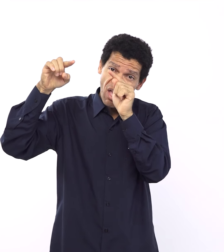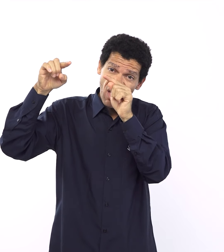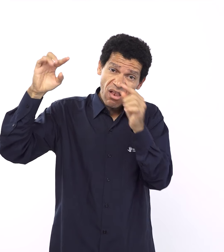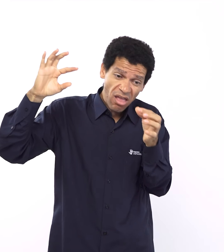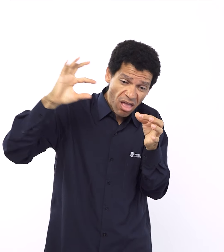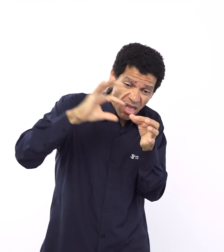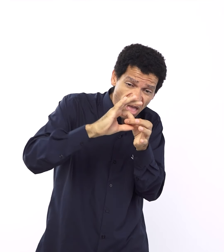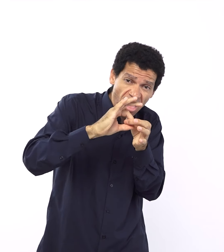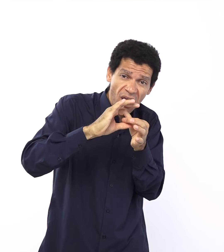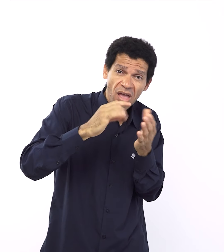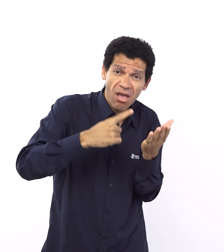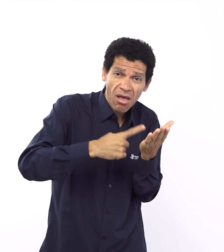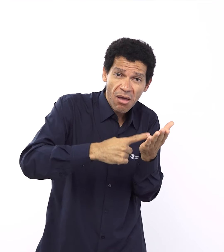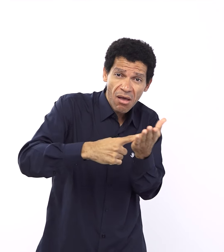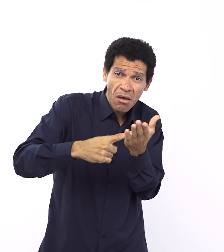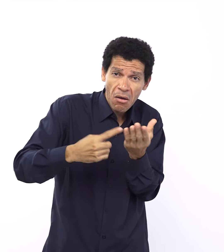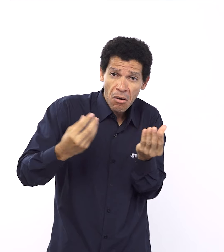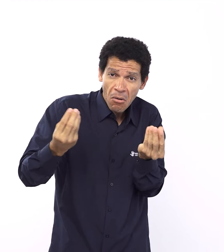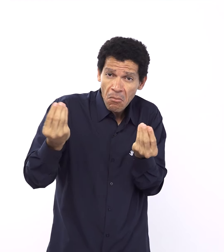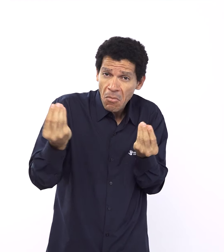Esse Deus se comunica? interromper. Deixa eu te interromper.